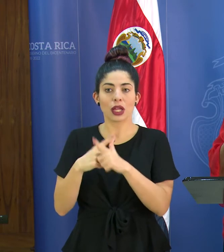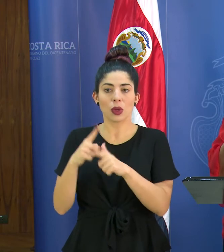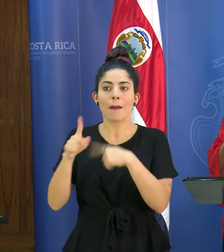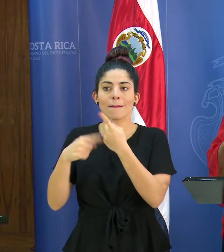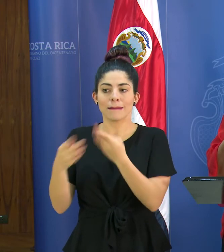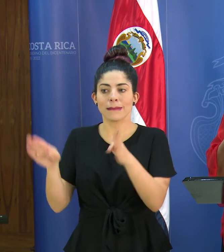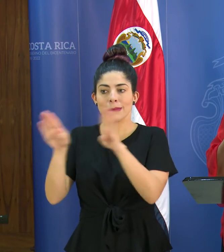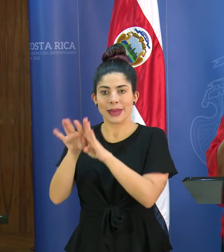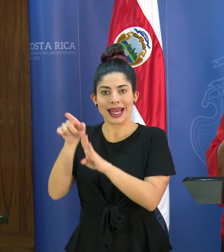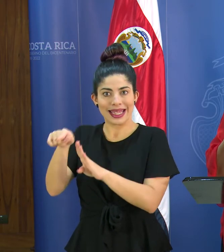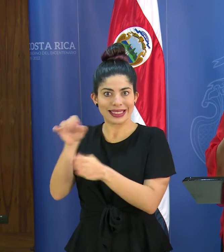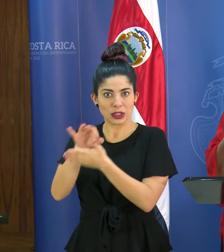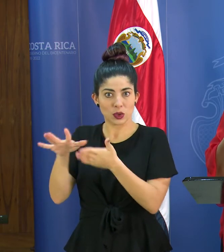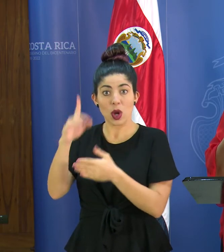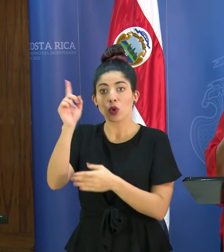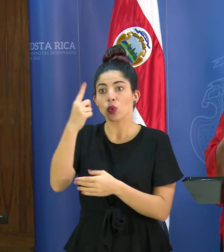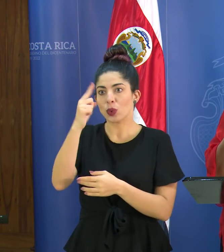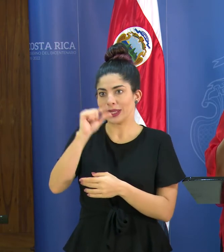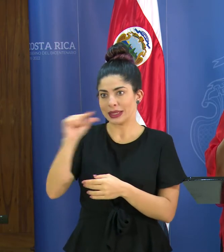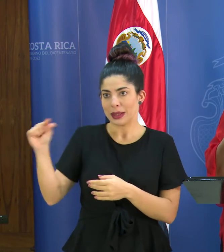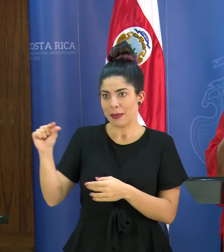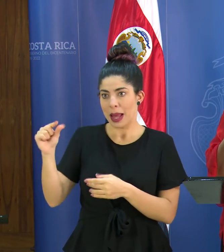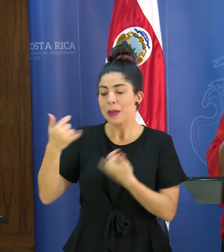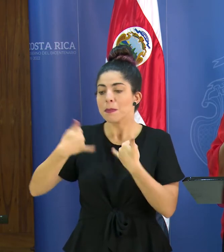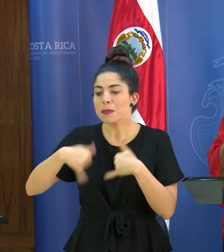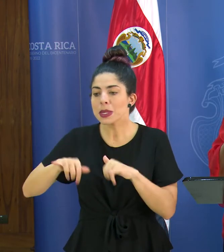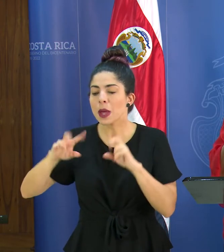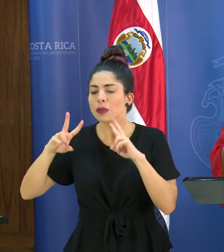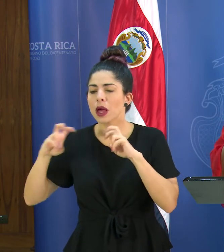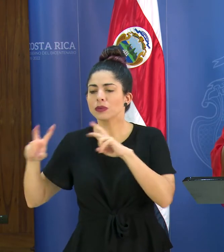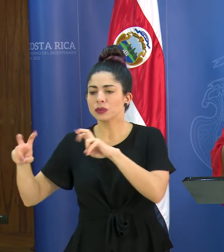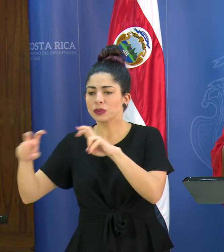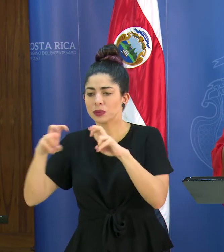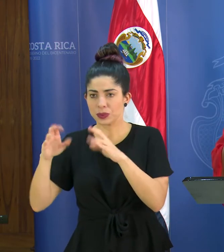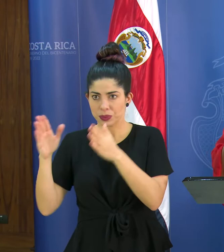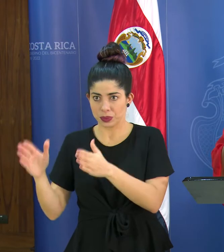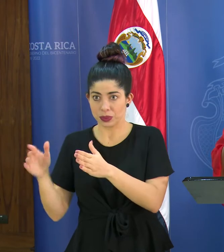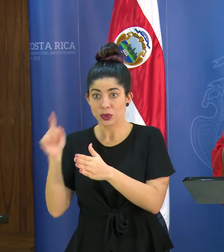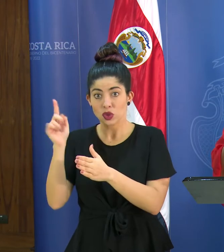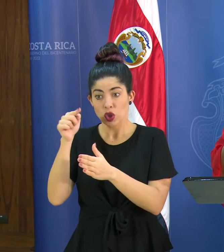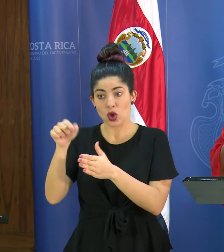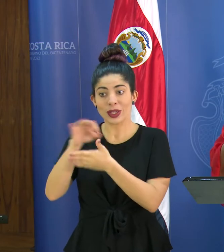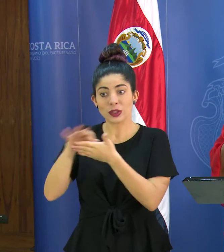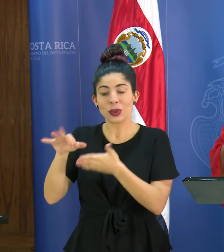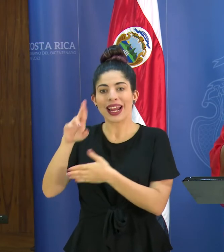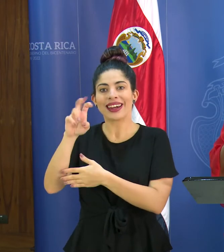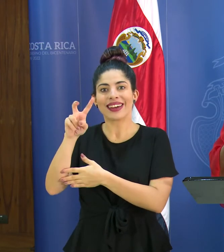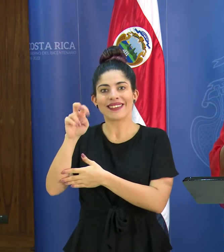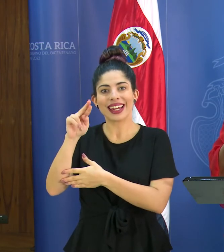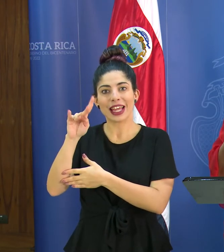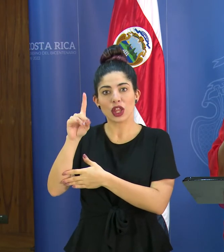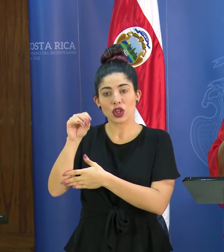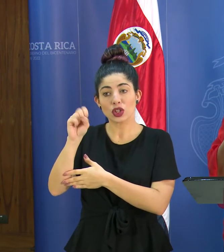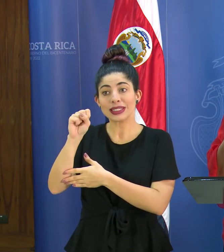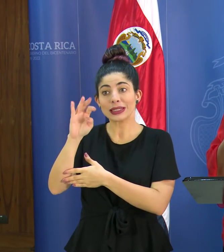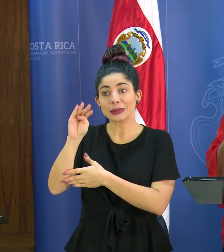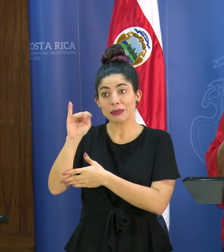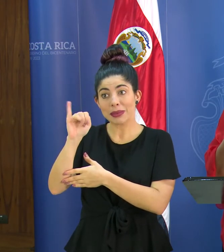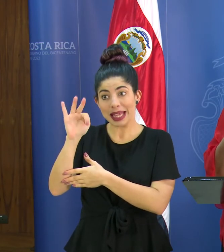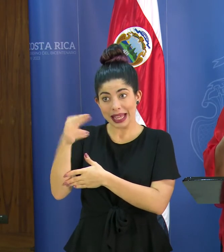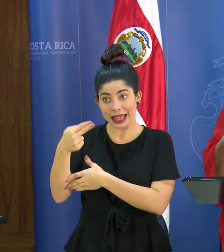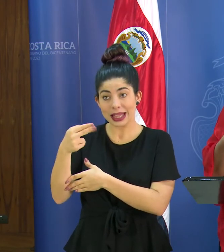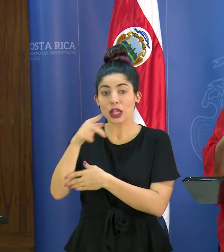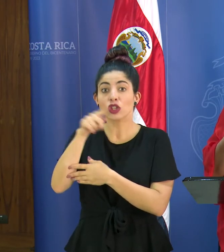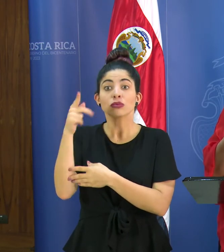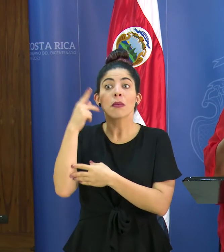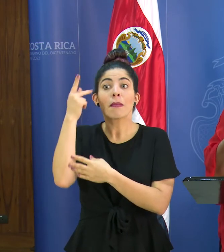cerrar el centro educativo por esta semana mientras vamos valorando en el caso de la escuela reverendo Smith los padres de familia que valoren sus